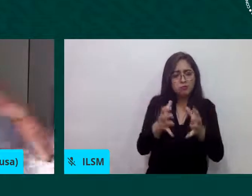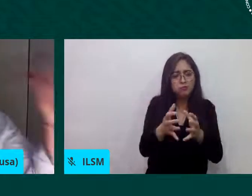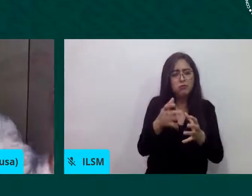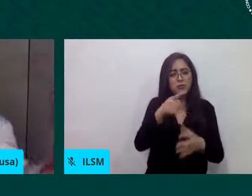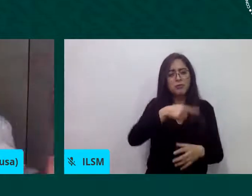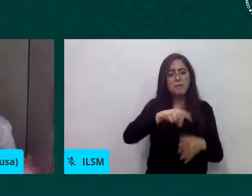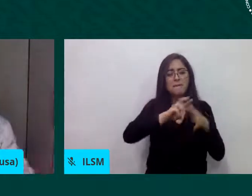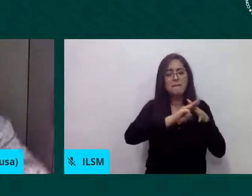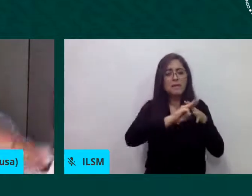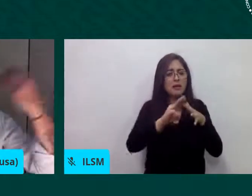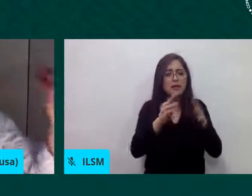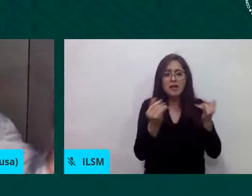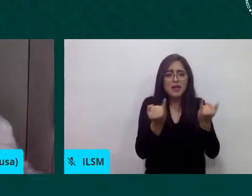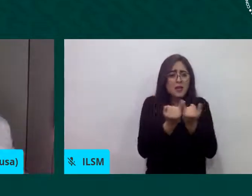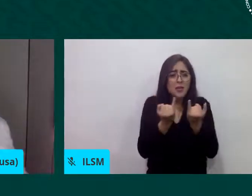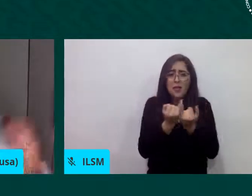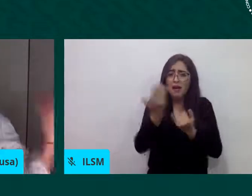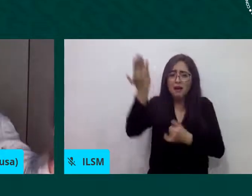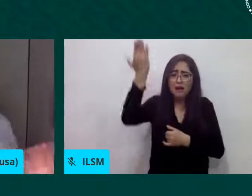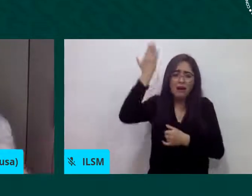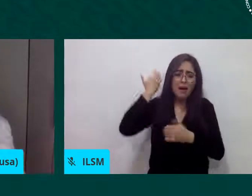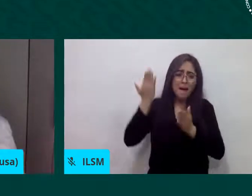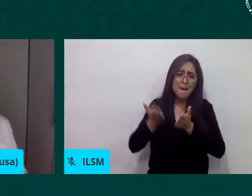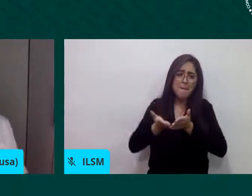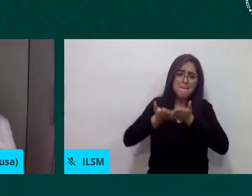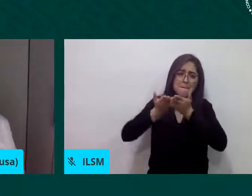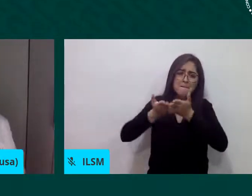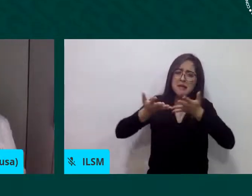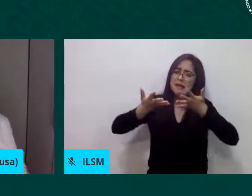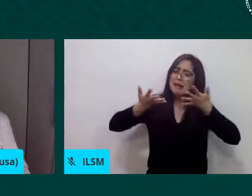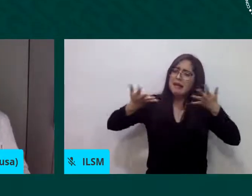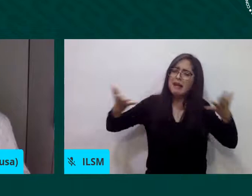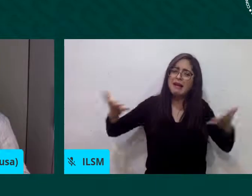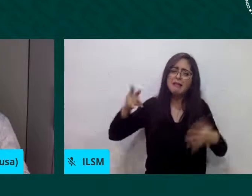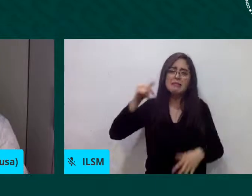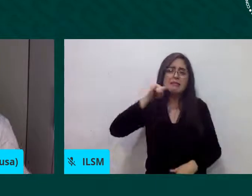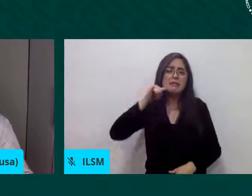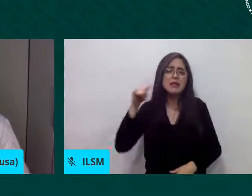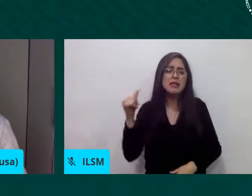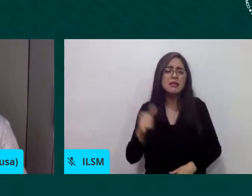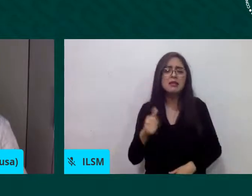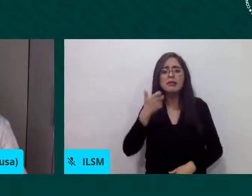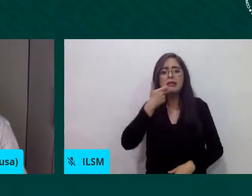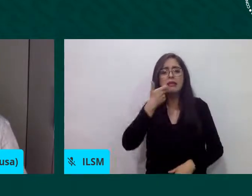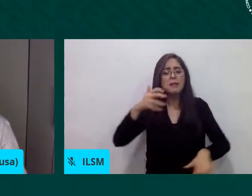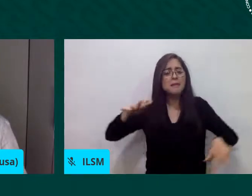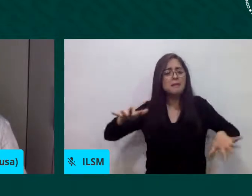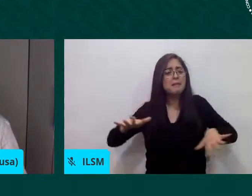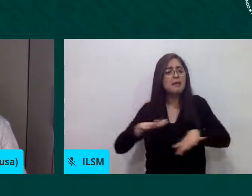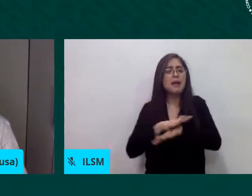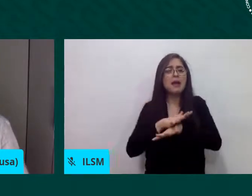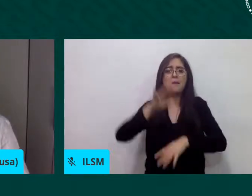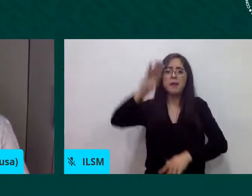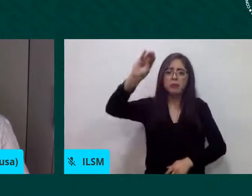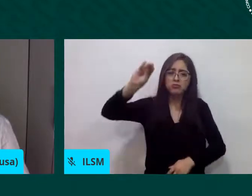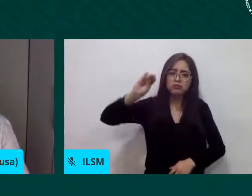que migraban por una vida mejor en latinoamérica hoy esto lo hacen